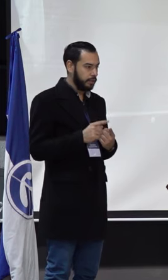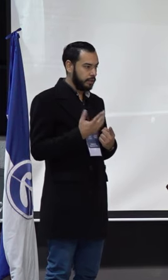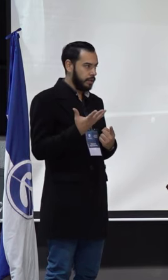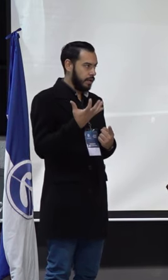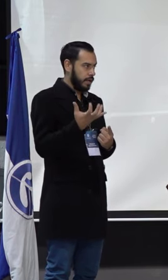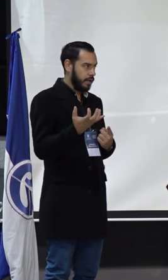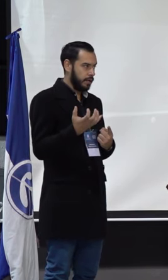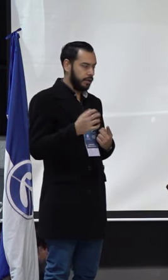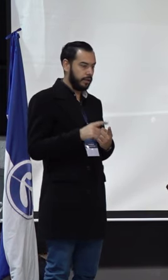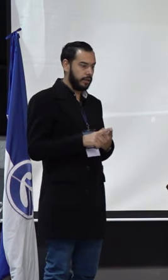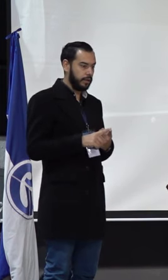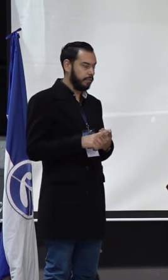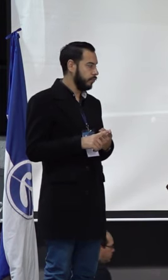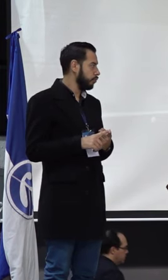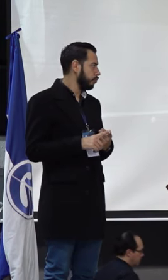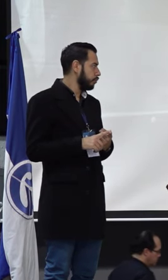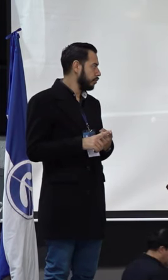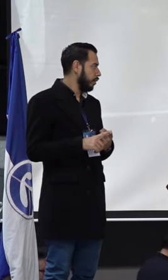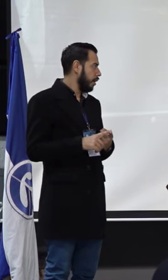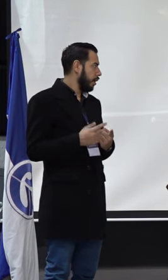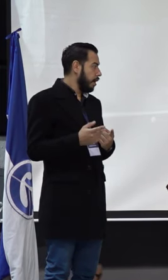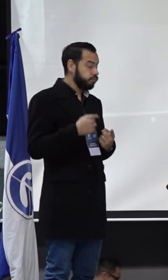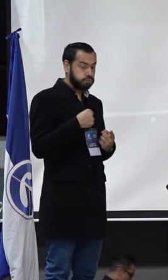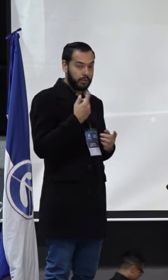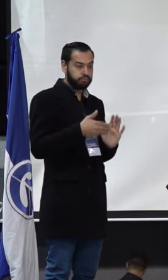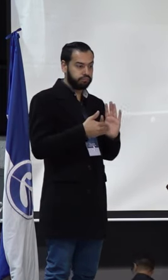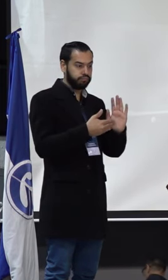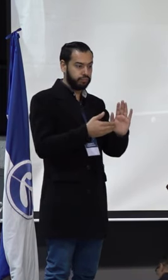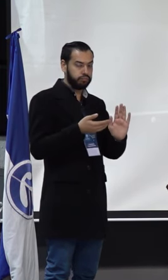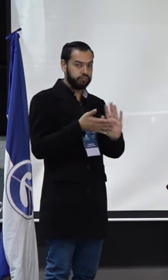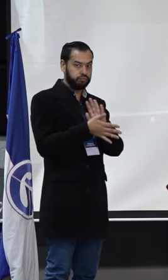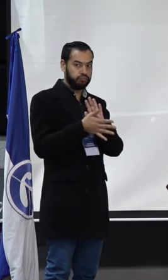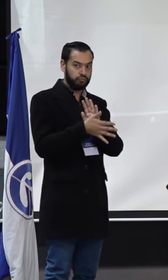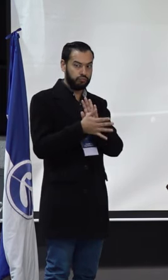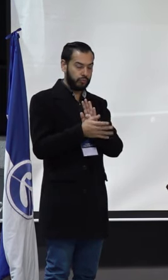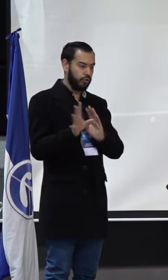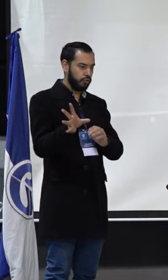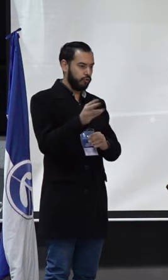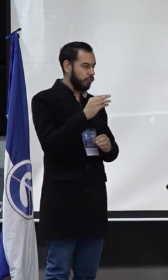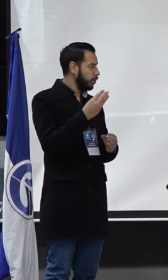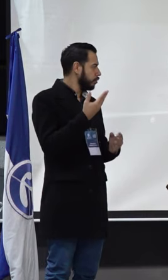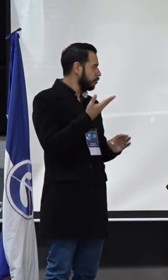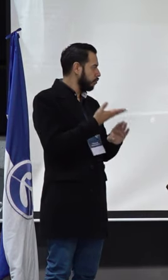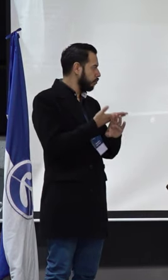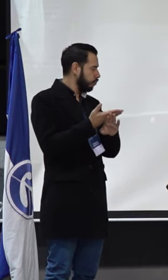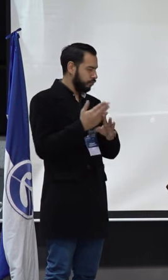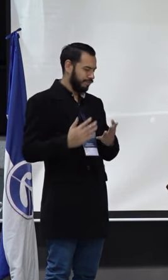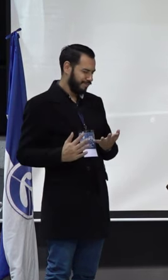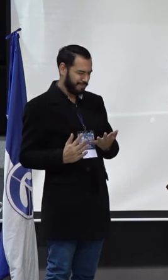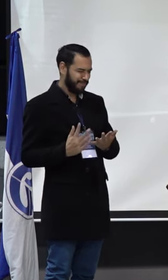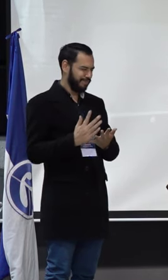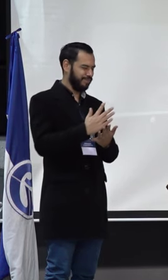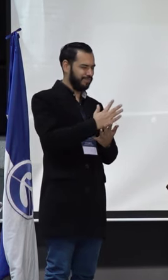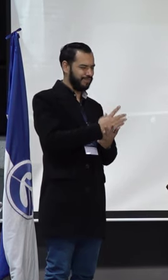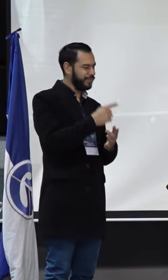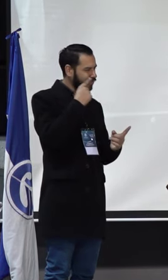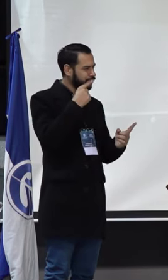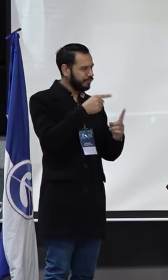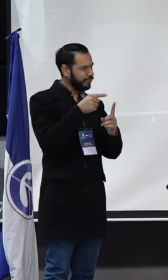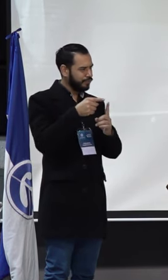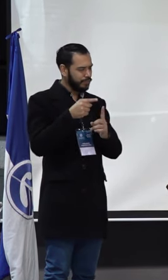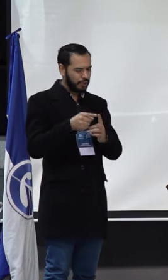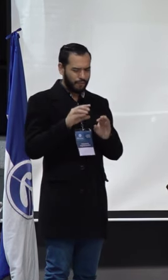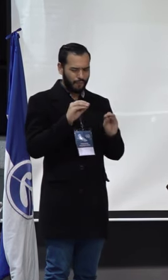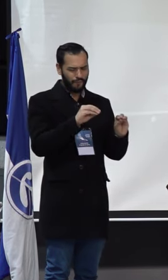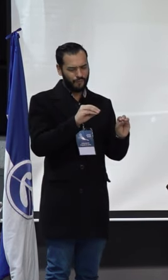dar a conocer el hecho de que todas las propuestas están atravesadas con la intencionalidad de